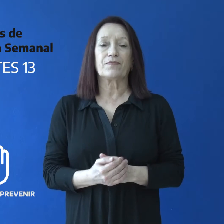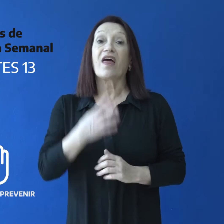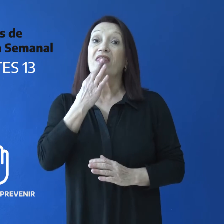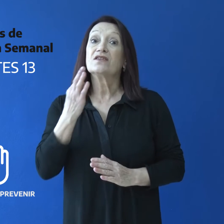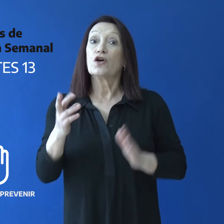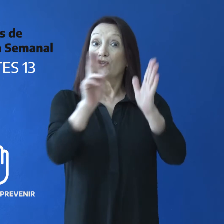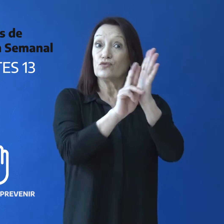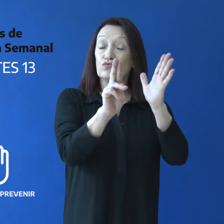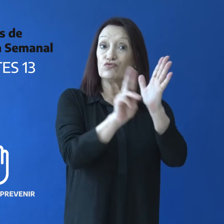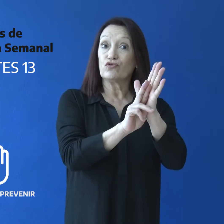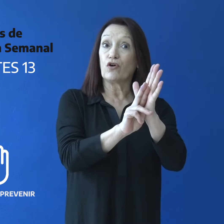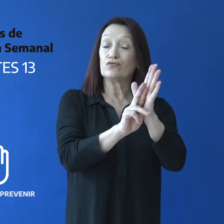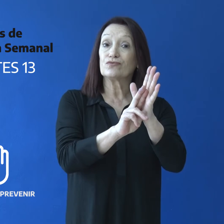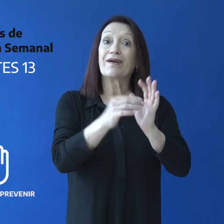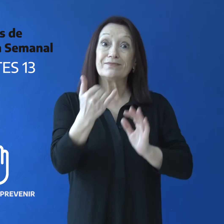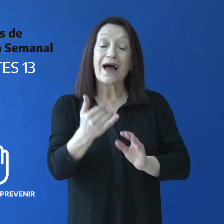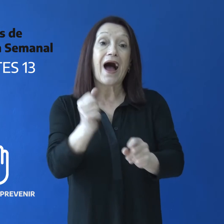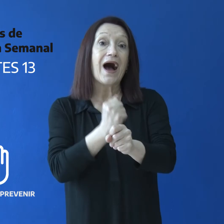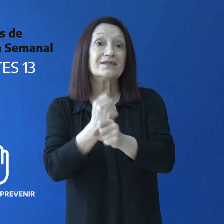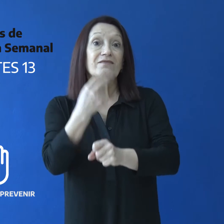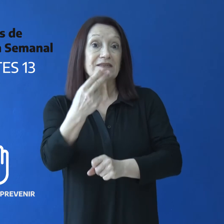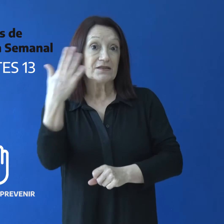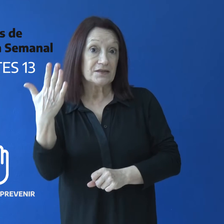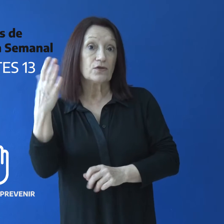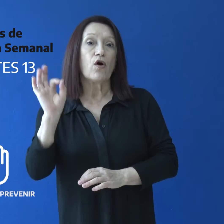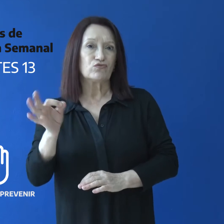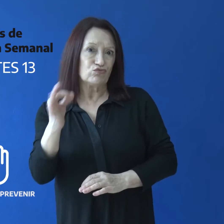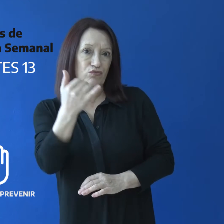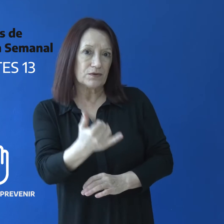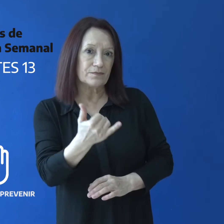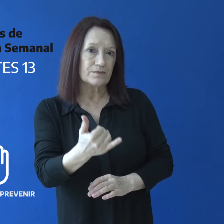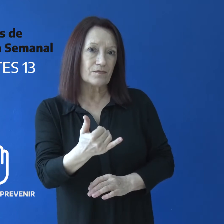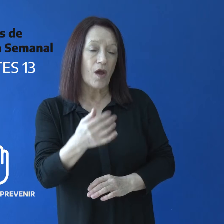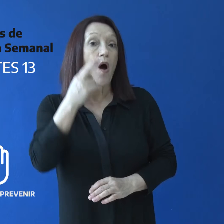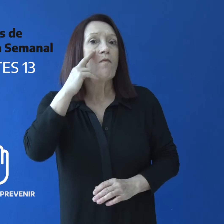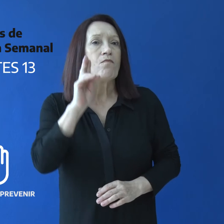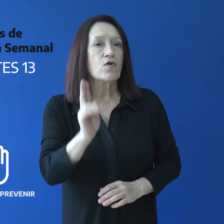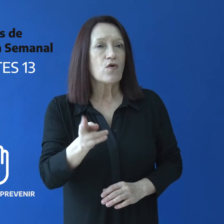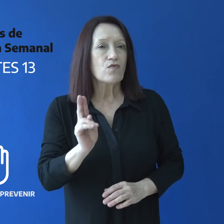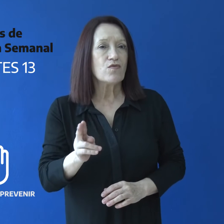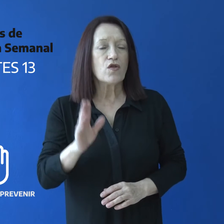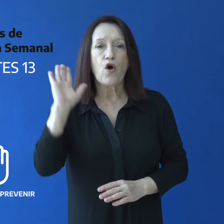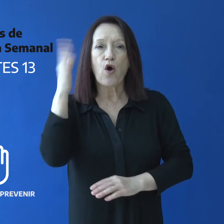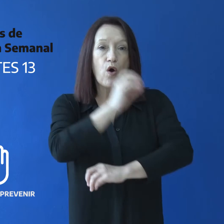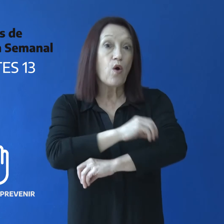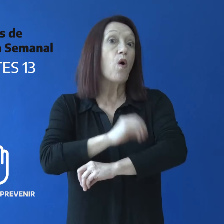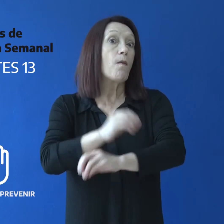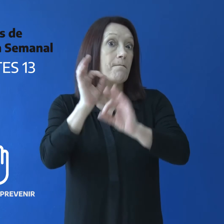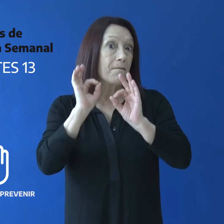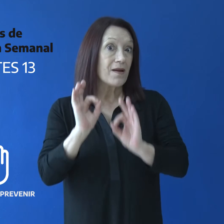Disposiciones del decreto vigente hasta el 25 de octubre. Se prohíbe en toda la provincia la realización